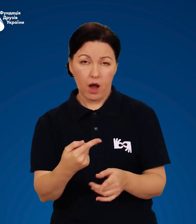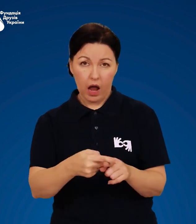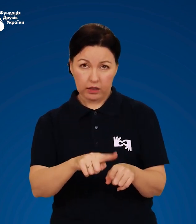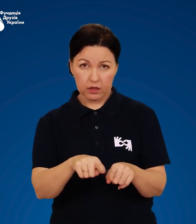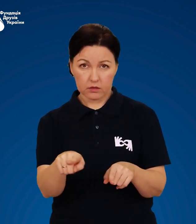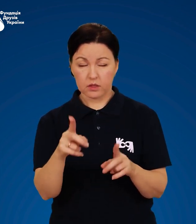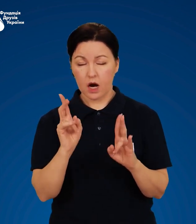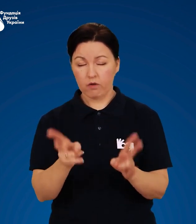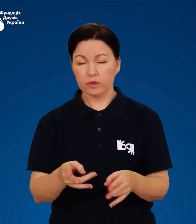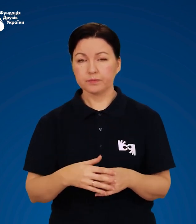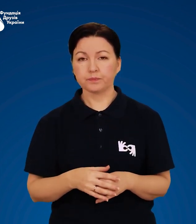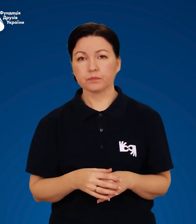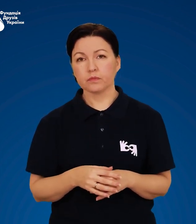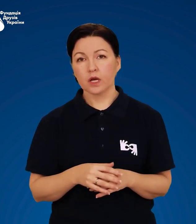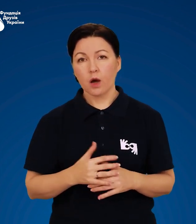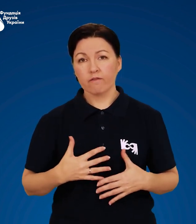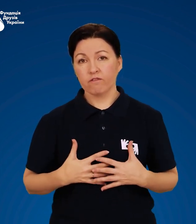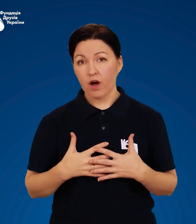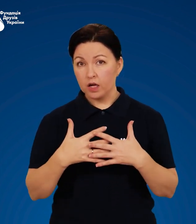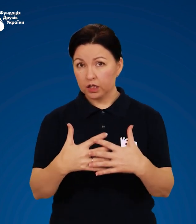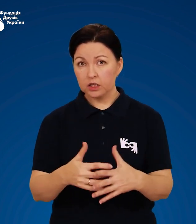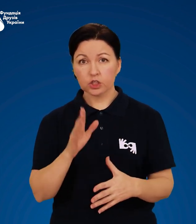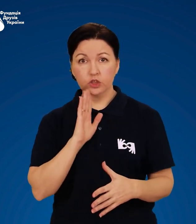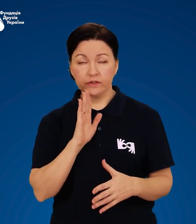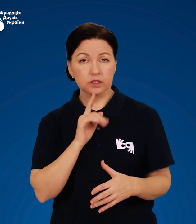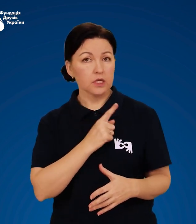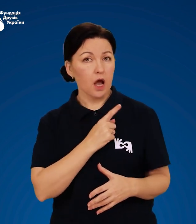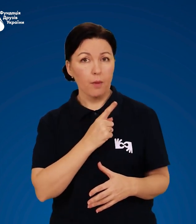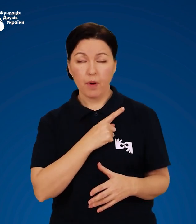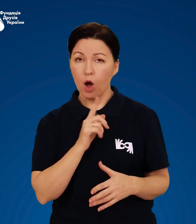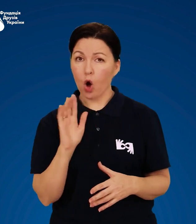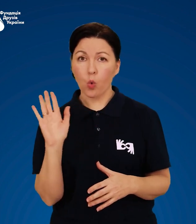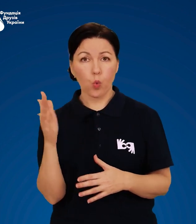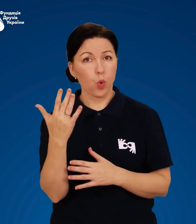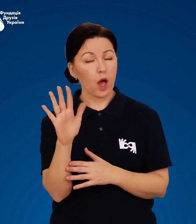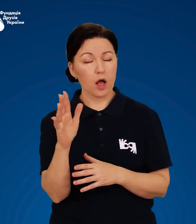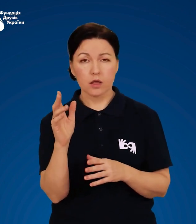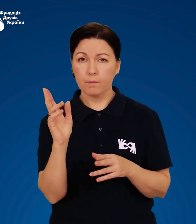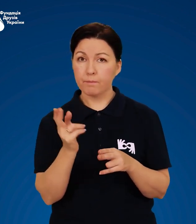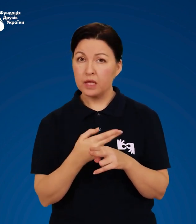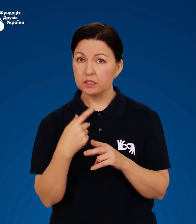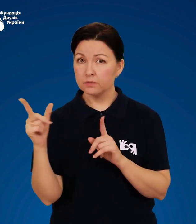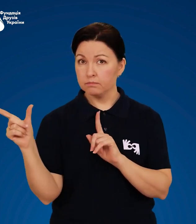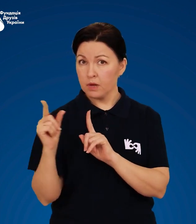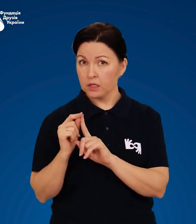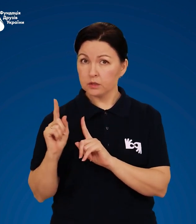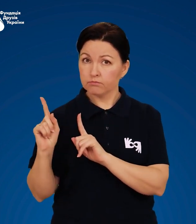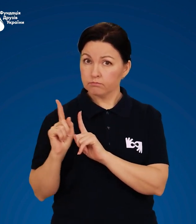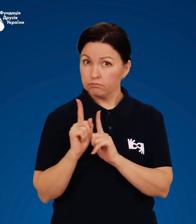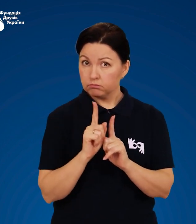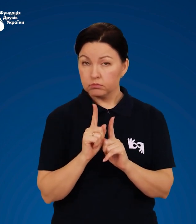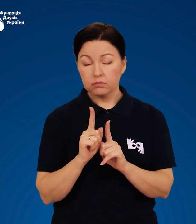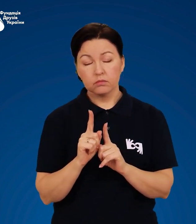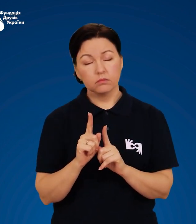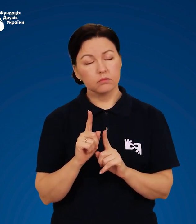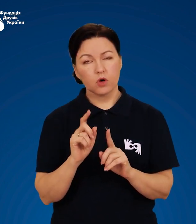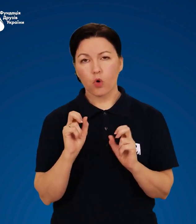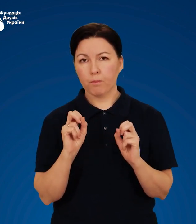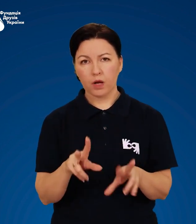Прогулянки вагітних жінок в ожеледицю без супроводу небезпечні для здоров'я. Не